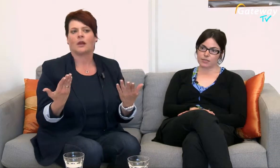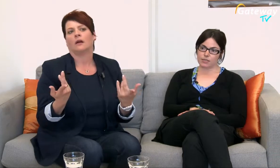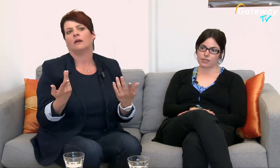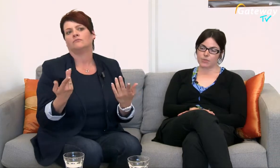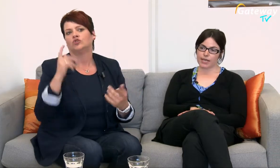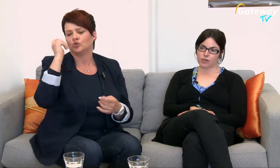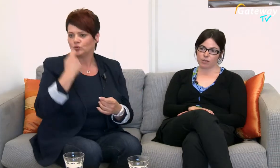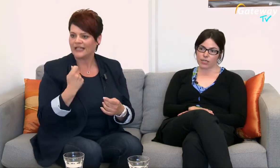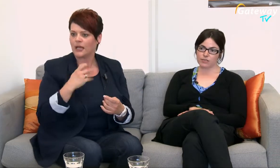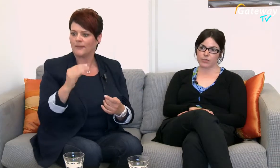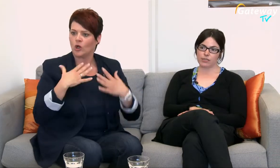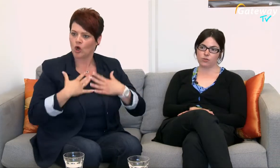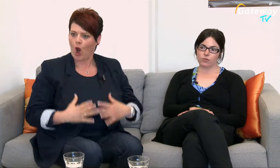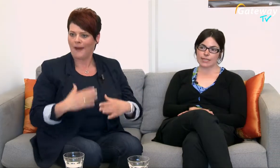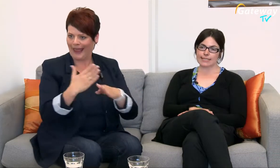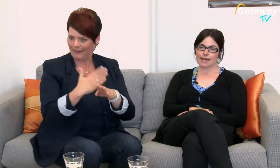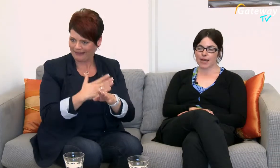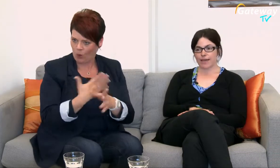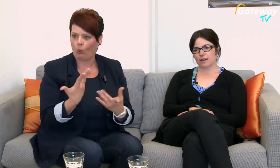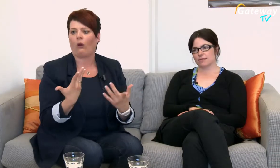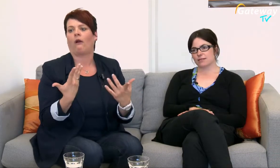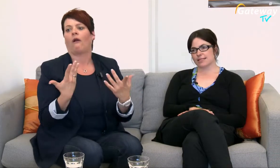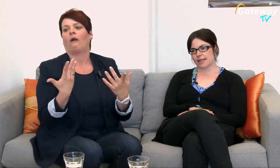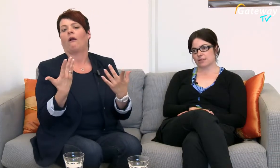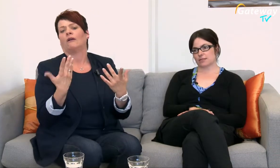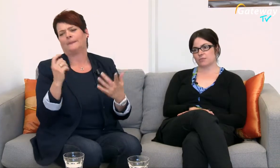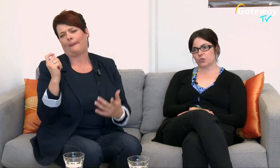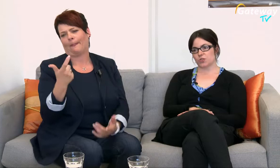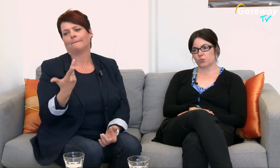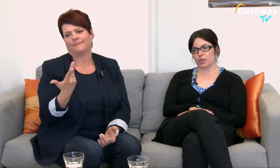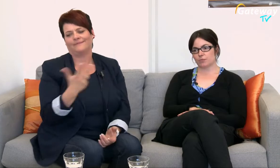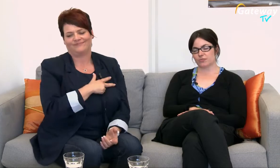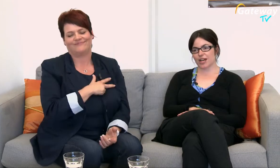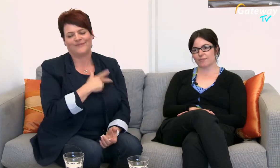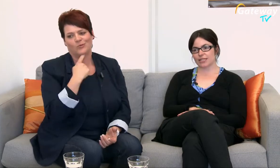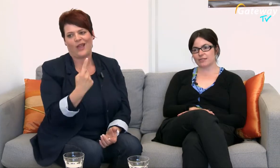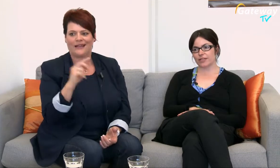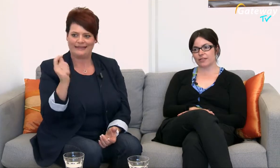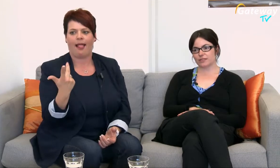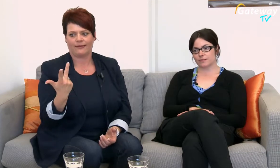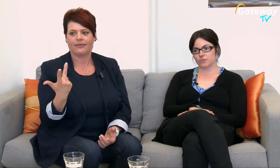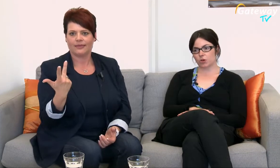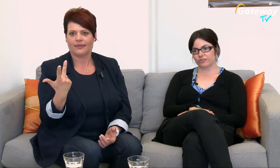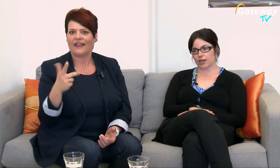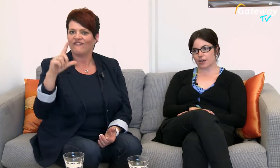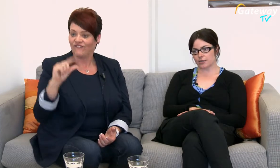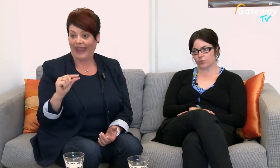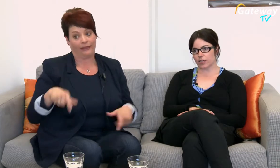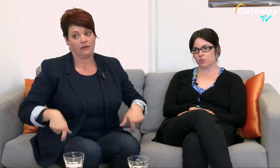mit einer körperlichen Behinderung, das ist aber eher selten, muss ich zugeben Also wir haben recht wenige Rollifahrer zum Beispiel